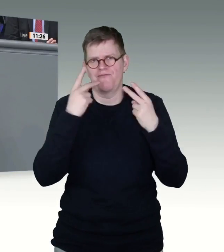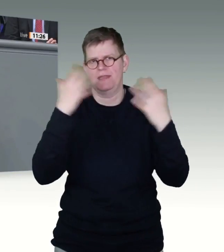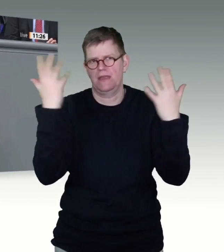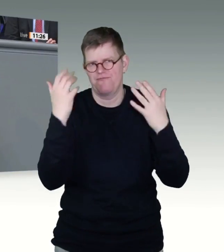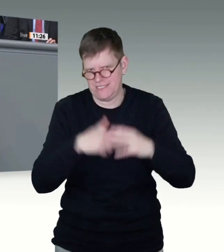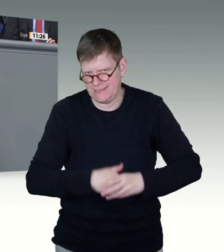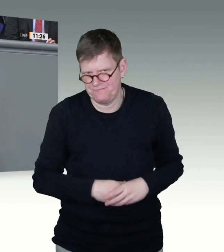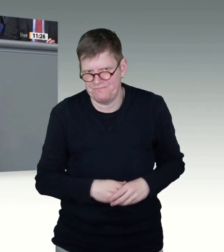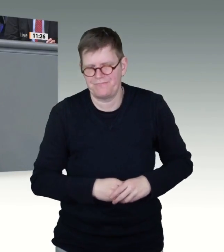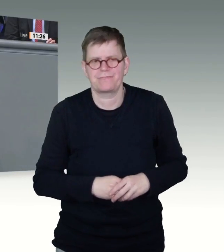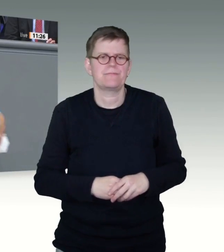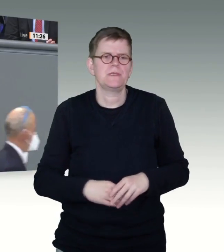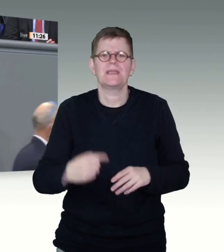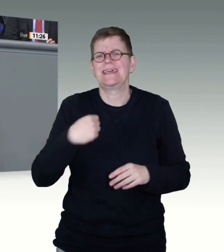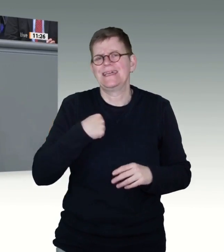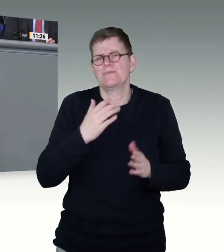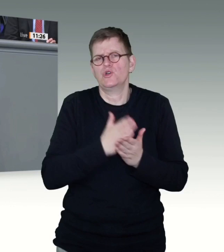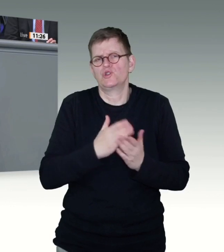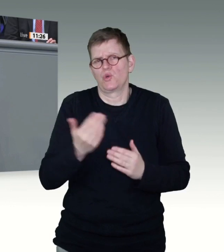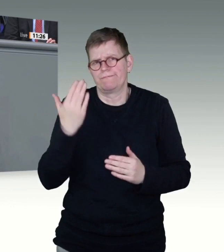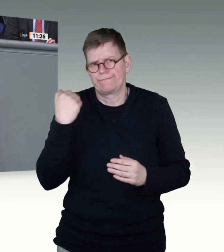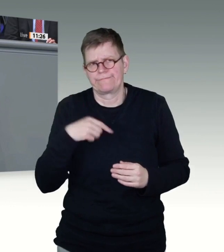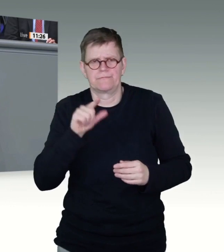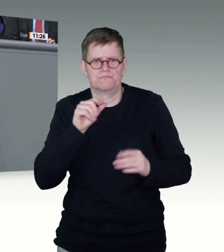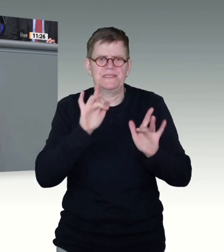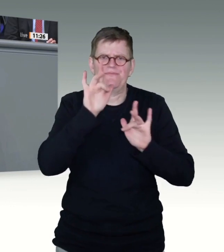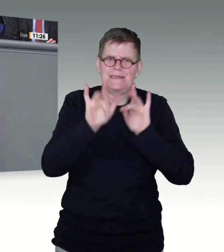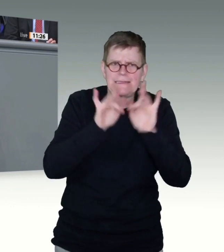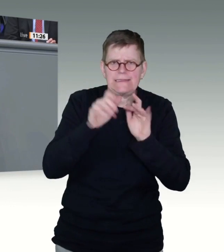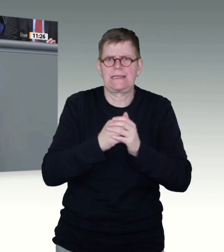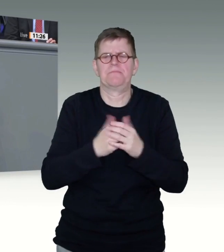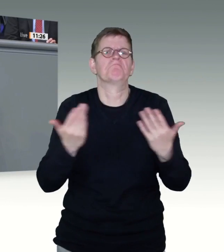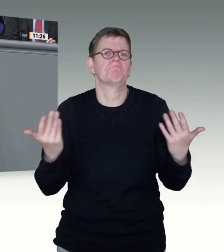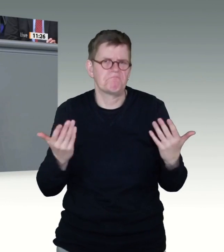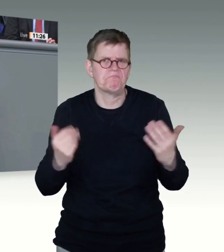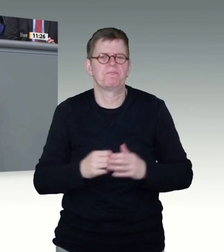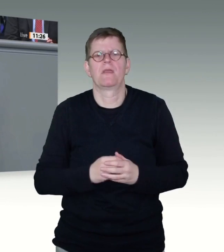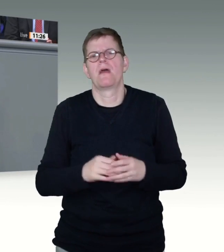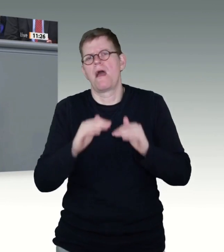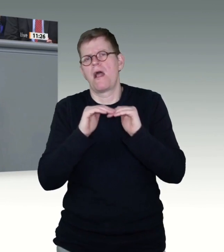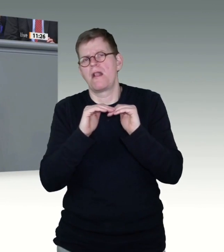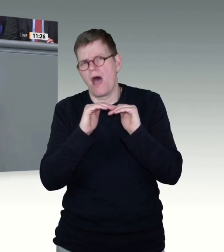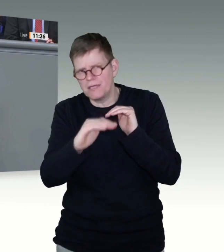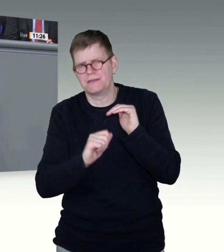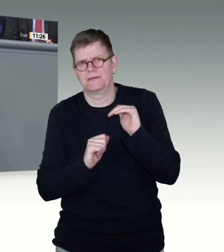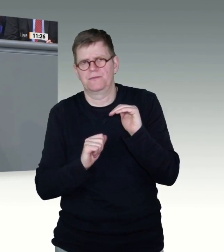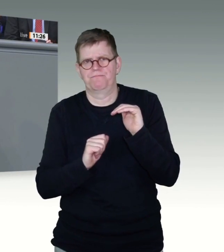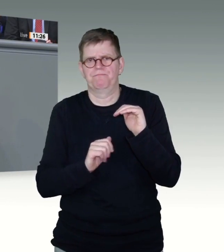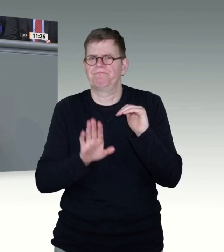andere Mal kritisiert, dass die Länder ihren finanziellen Verpflichtungen bei den Hilfsmaßnahmen, die der